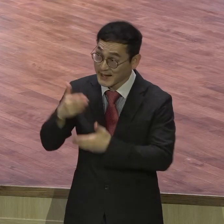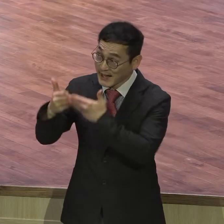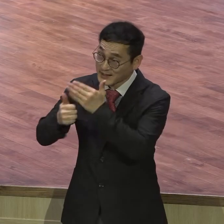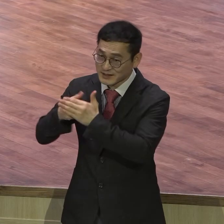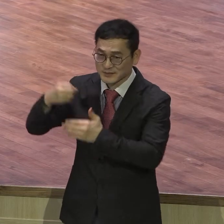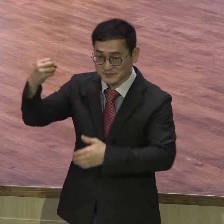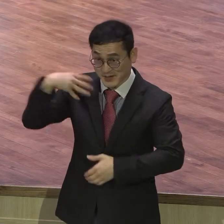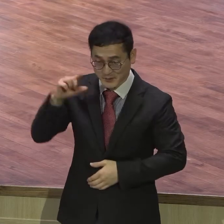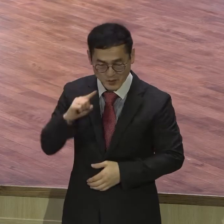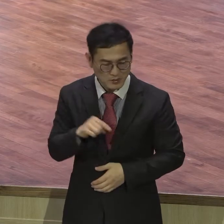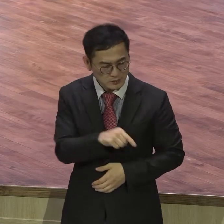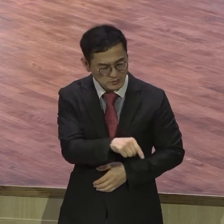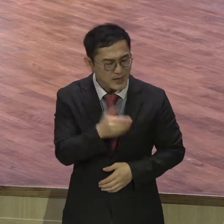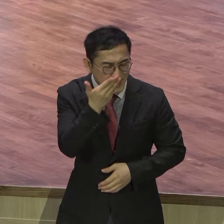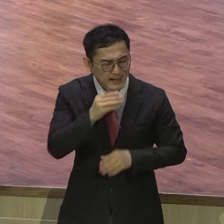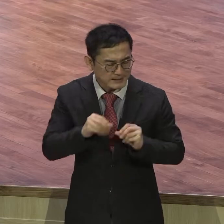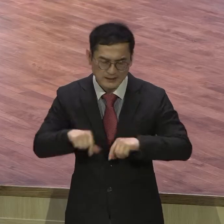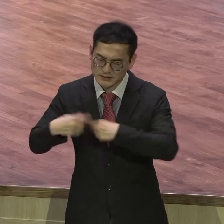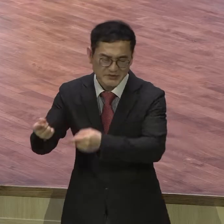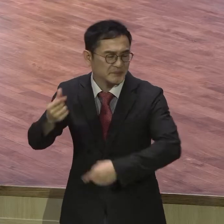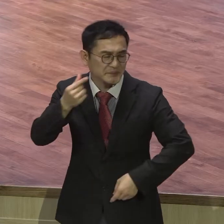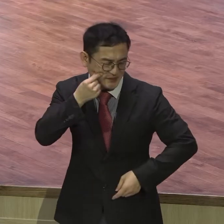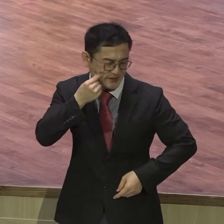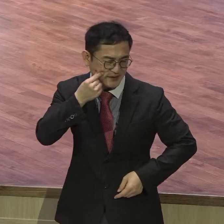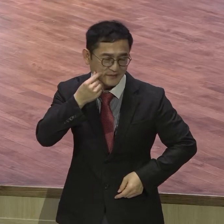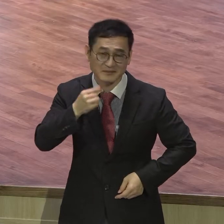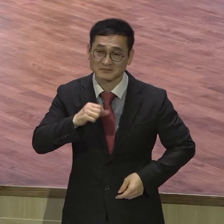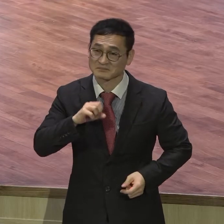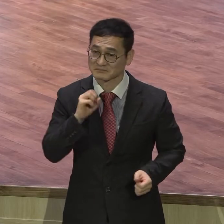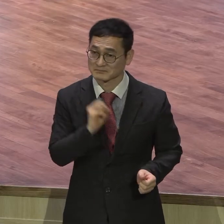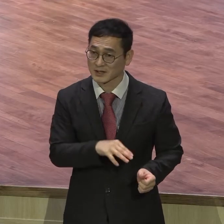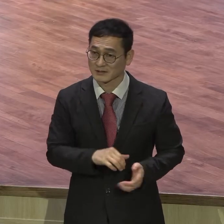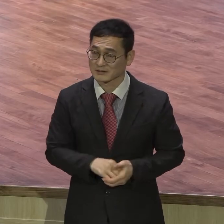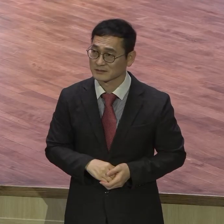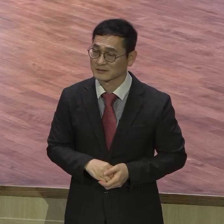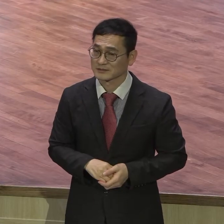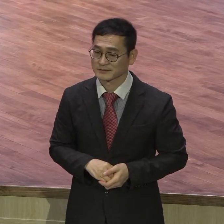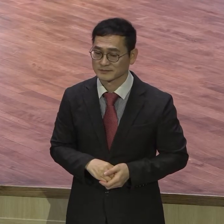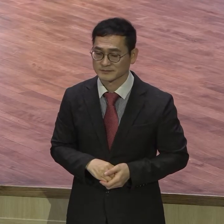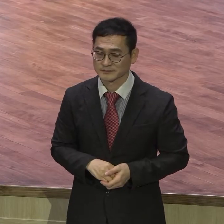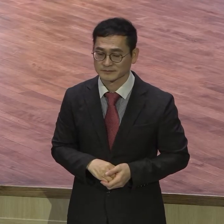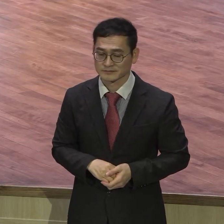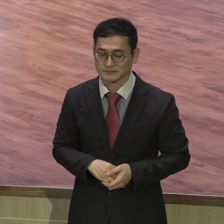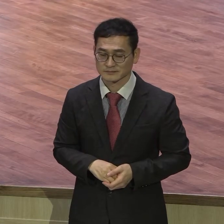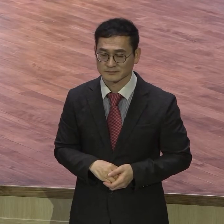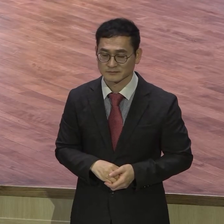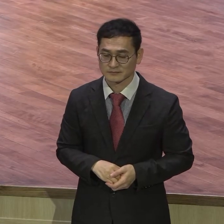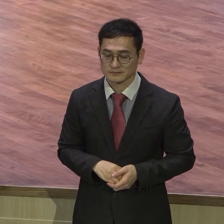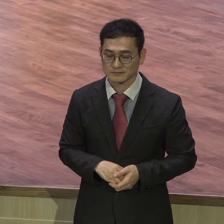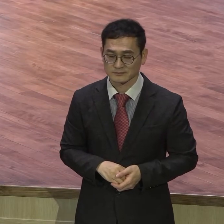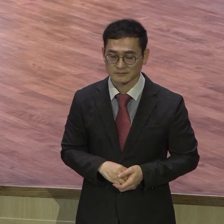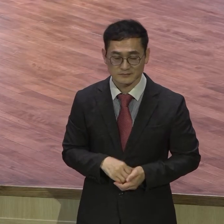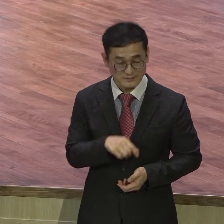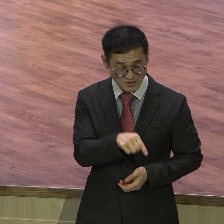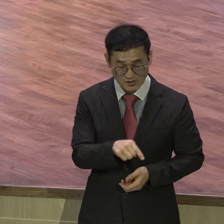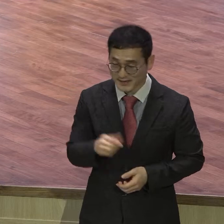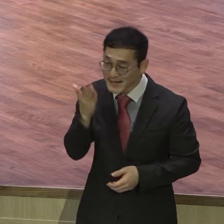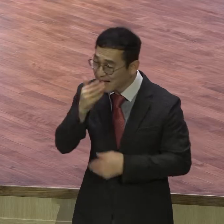병이 난 것도 아니고 그렇게 움직이지 못하는 나이가 들어서 난 것도 아니에요. 그냥 하나님이 넌 여기까지 멀쩡한데